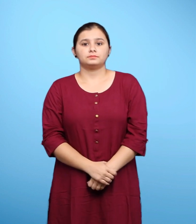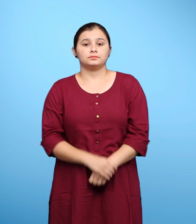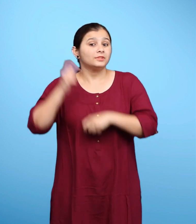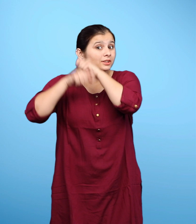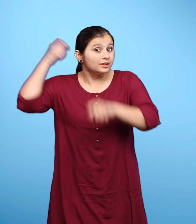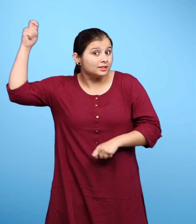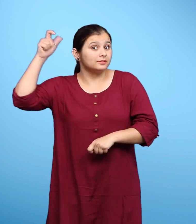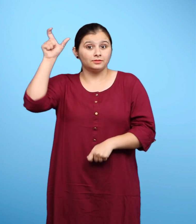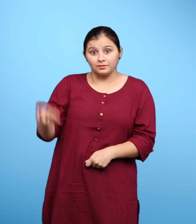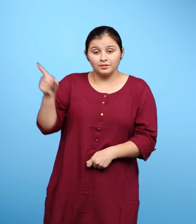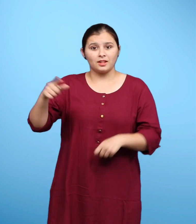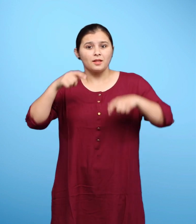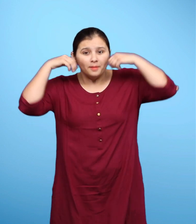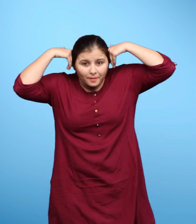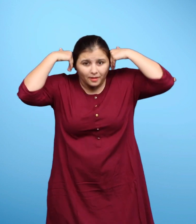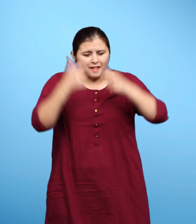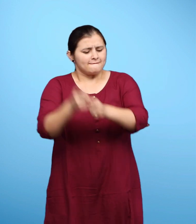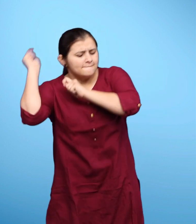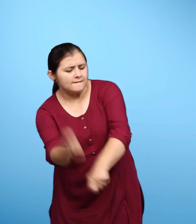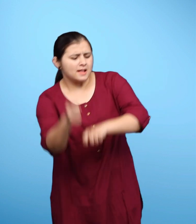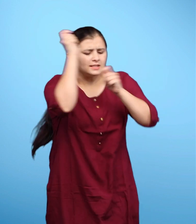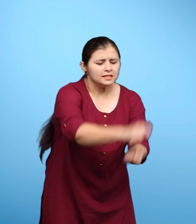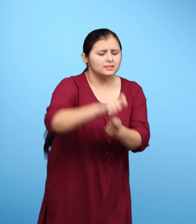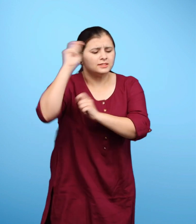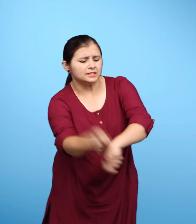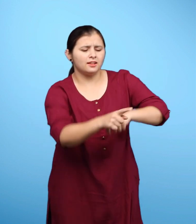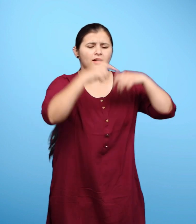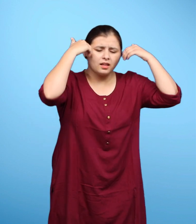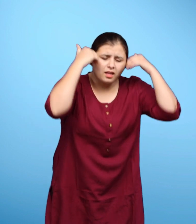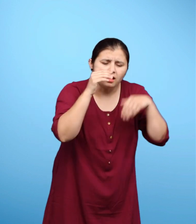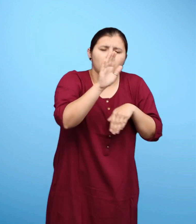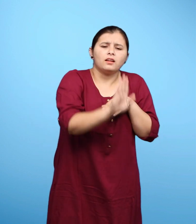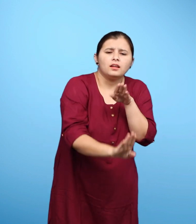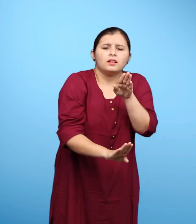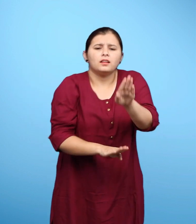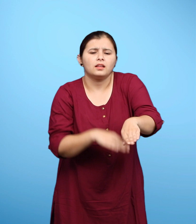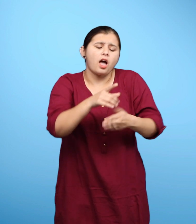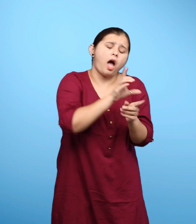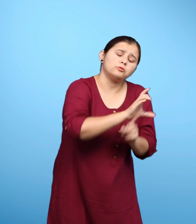किसान ने गधे को मार मार कर खेत से बाहर भगा दिया